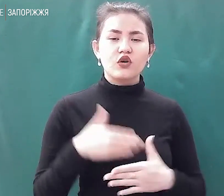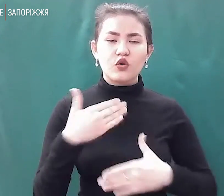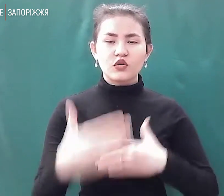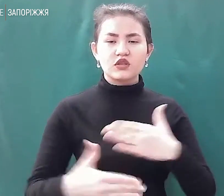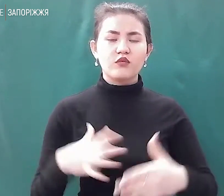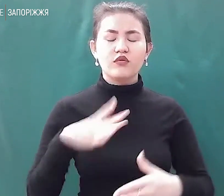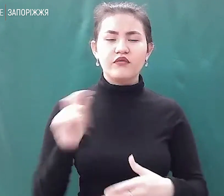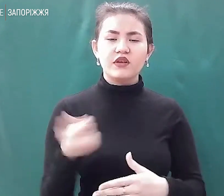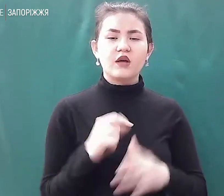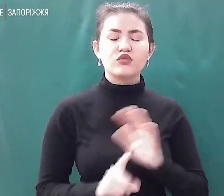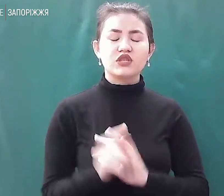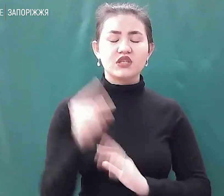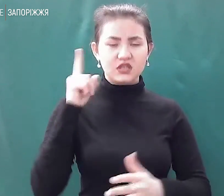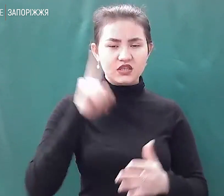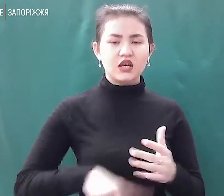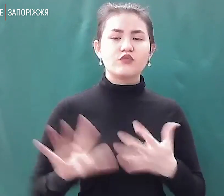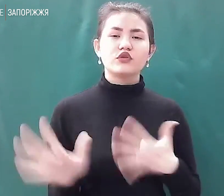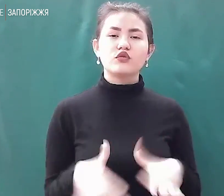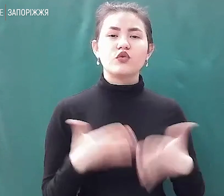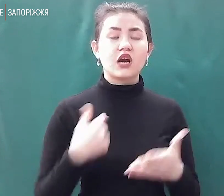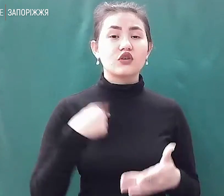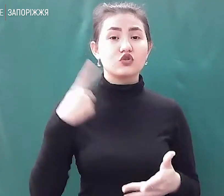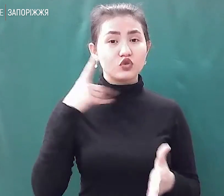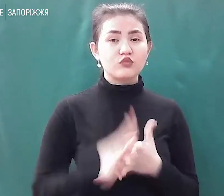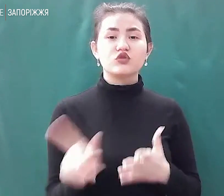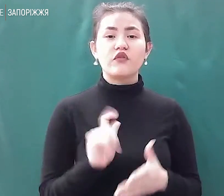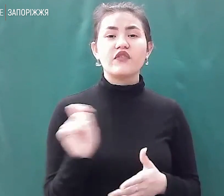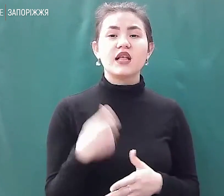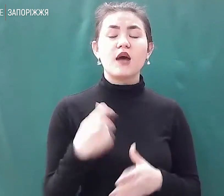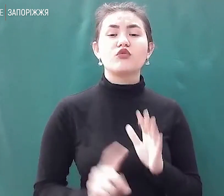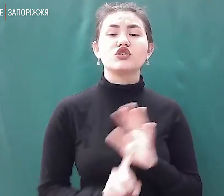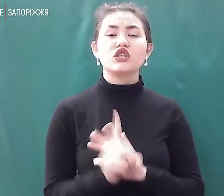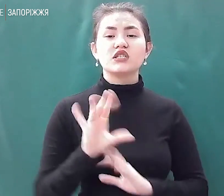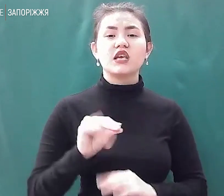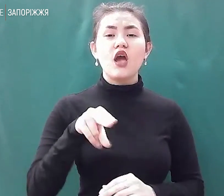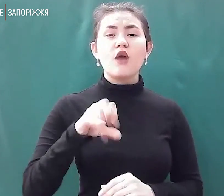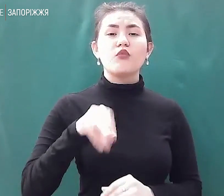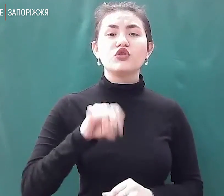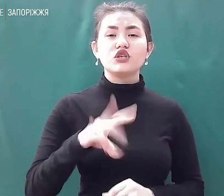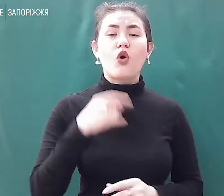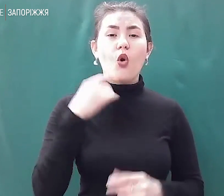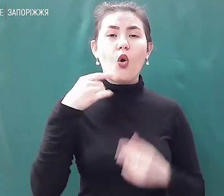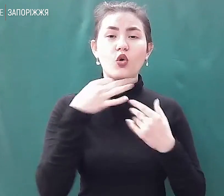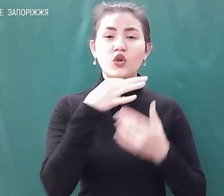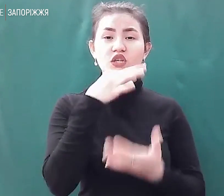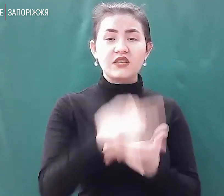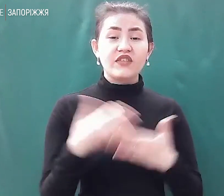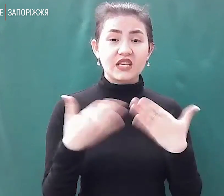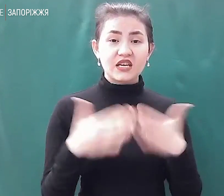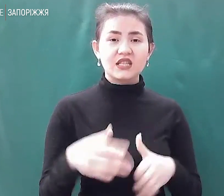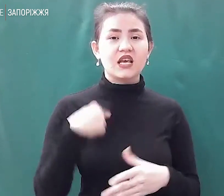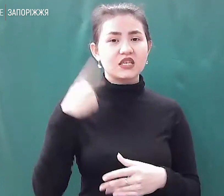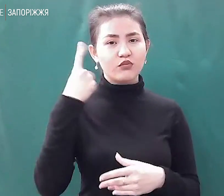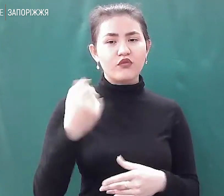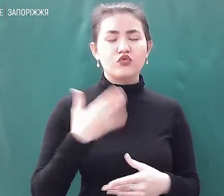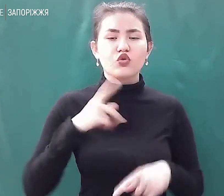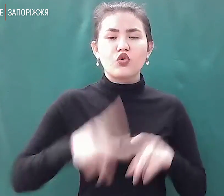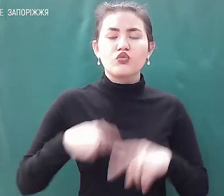Зізнаюся, після того, як я зрозумів, що війна почалася, і Путін це оголосив відкрито, я сповістив дорогих мені людей, зробив декілька важливих